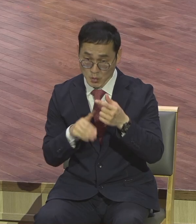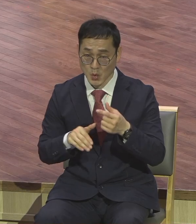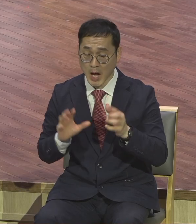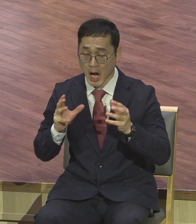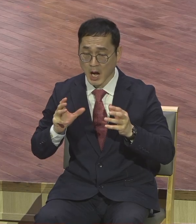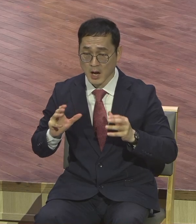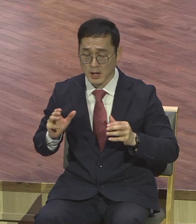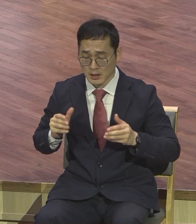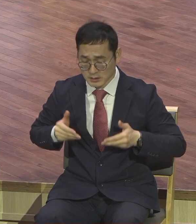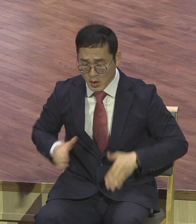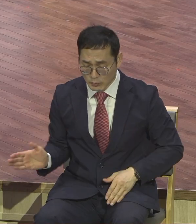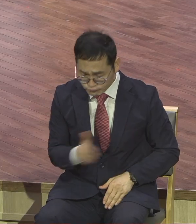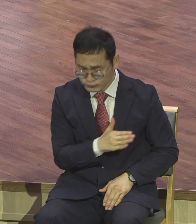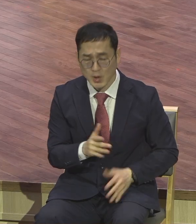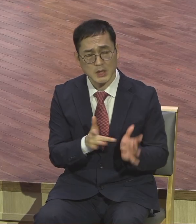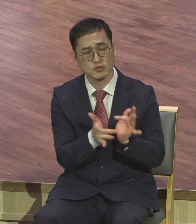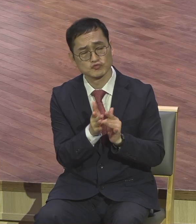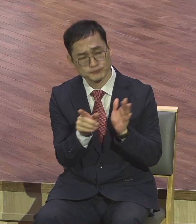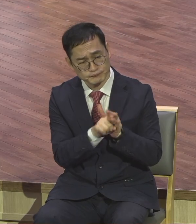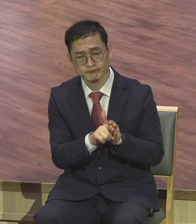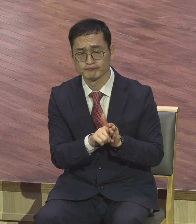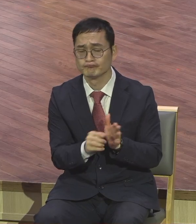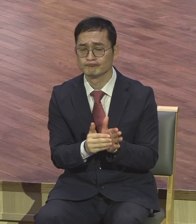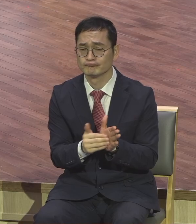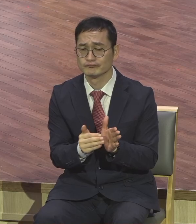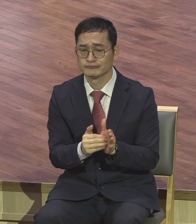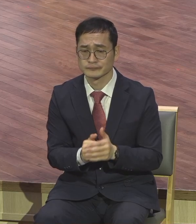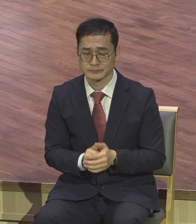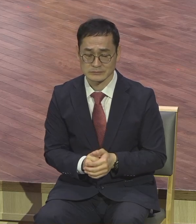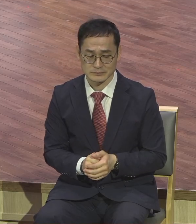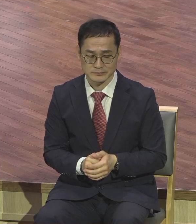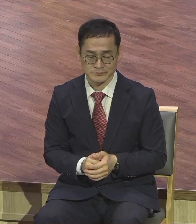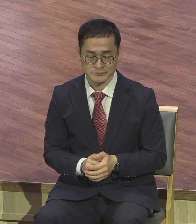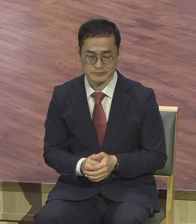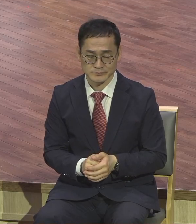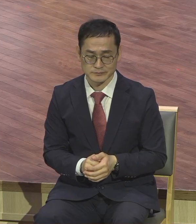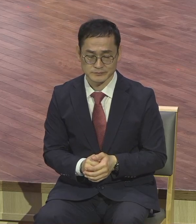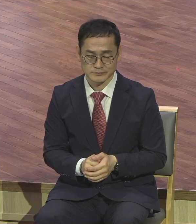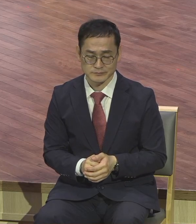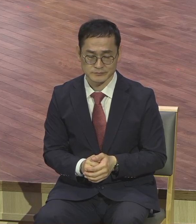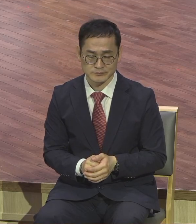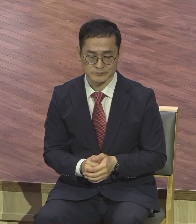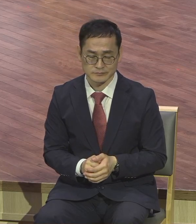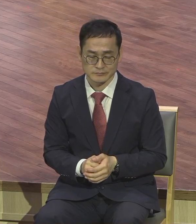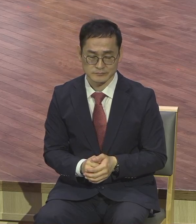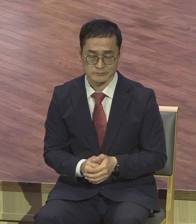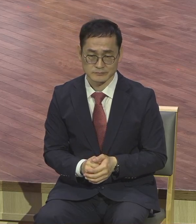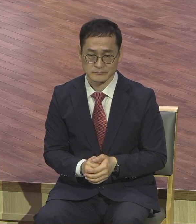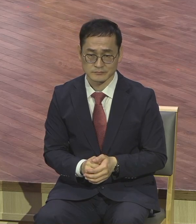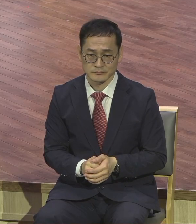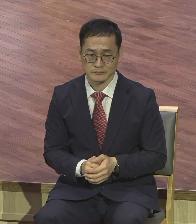알고 있었어요. 그냥 오늘처럼 설교해 주는 목사님은 한 번도 없었고 그냥 평신도에요. 그냥 집사